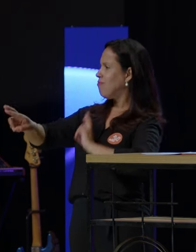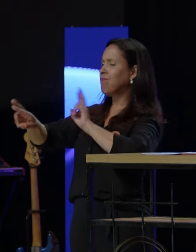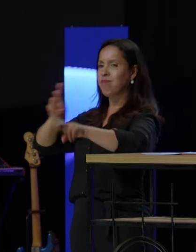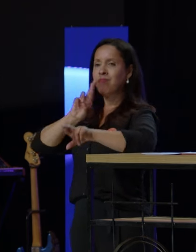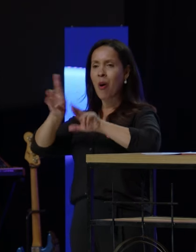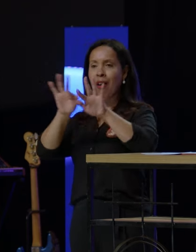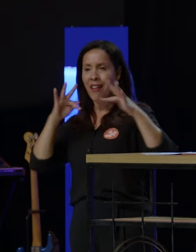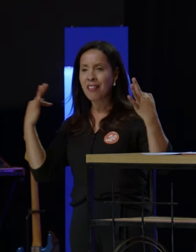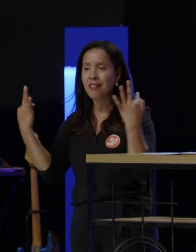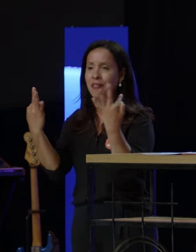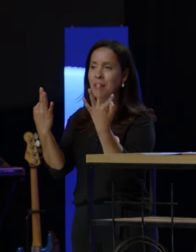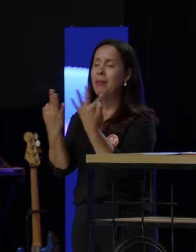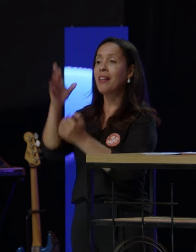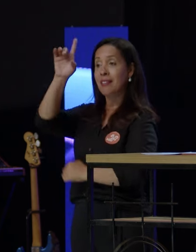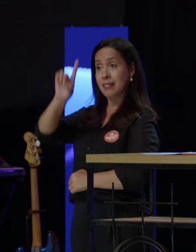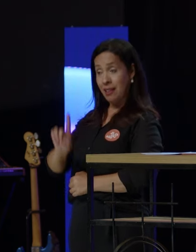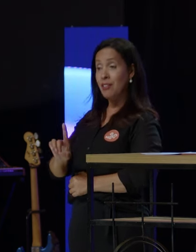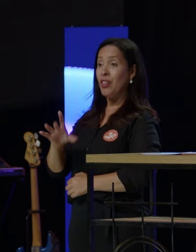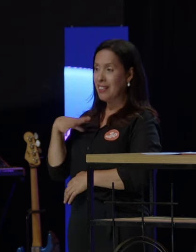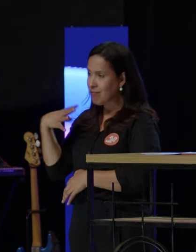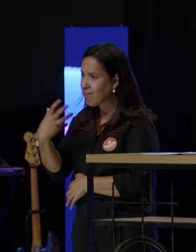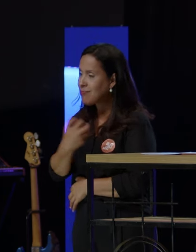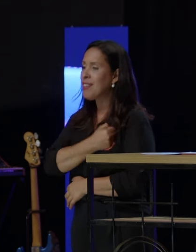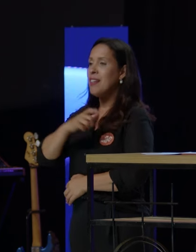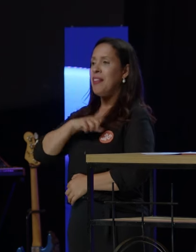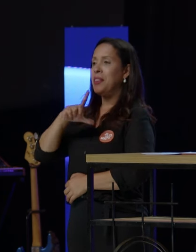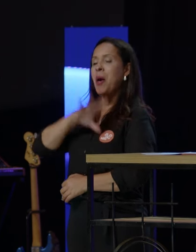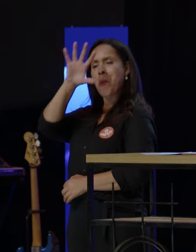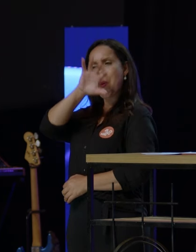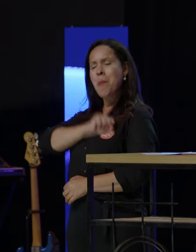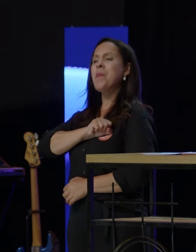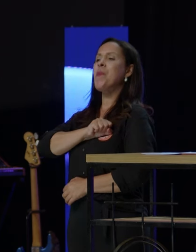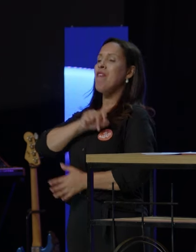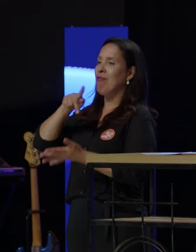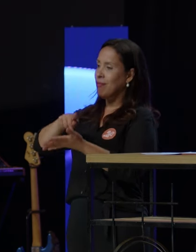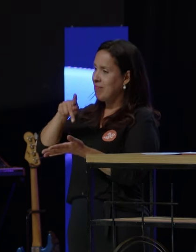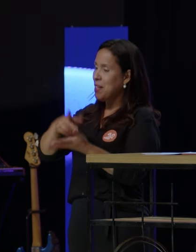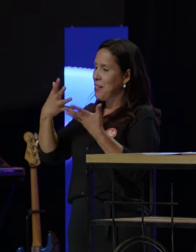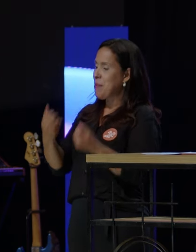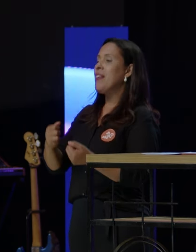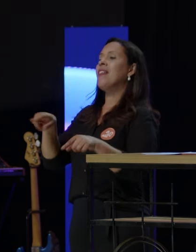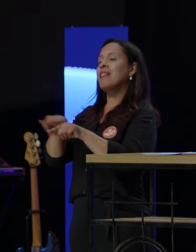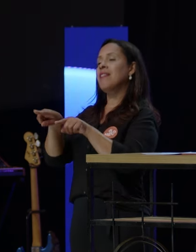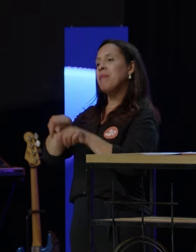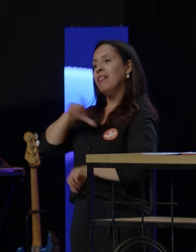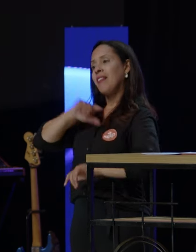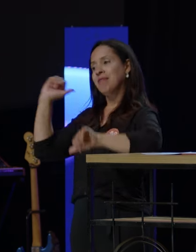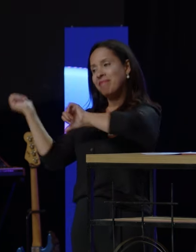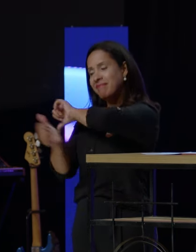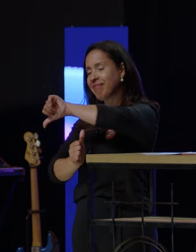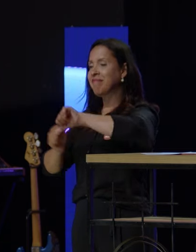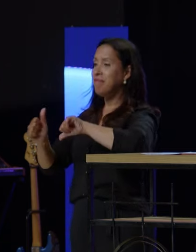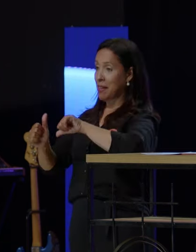podem ser salvas. Onde elas podem receber o verdadeiro amor. Serem transformadas. As pessoas com necessidades